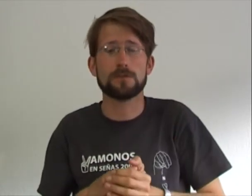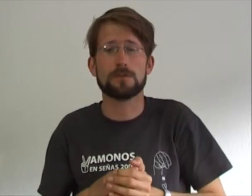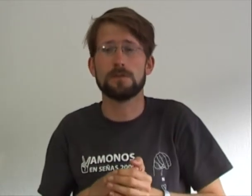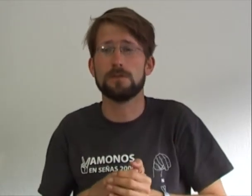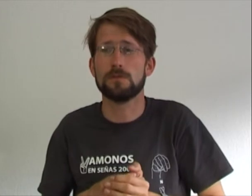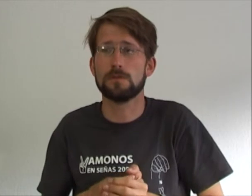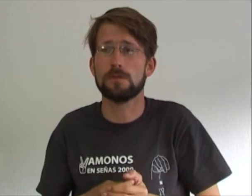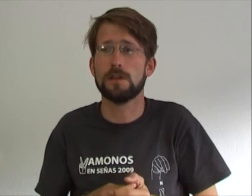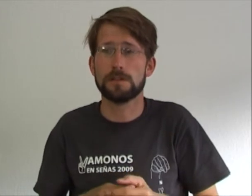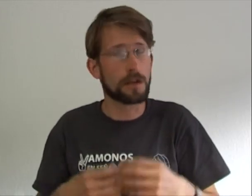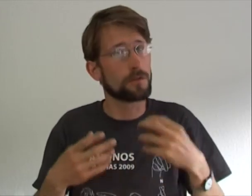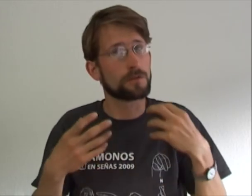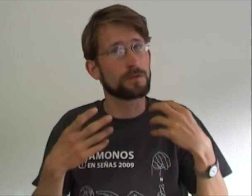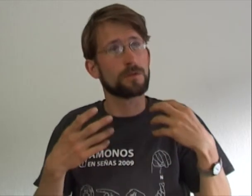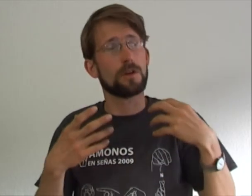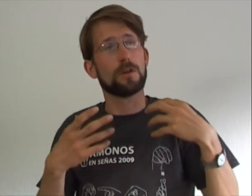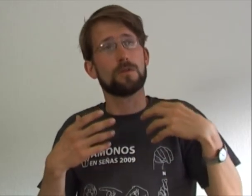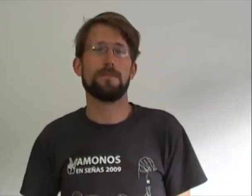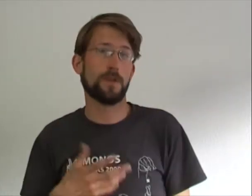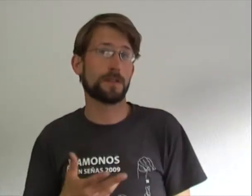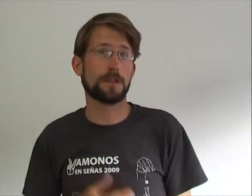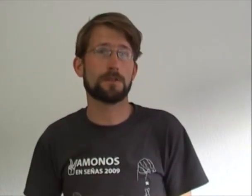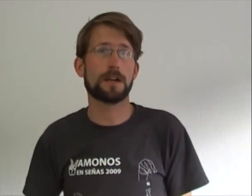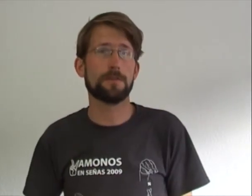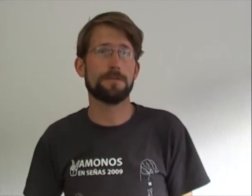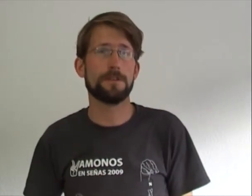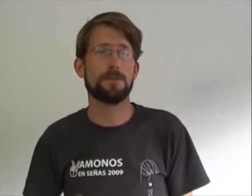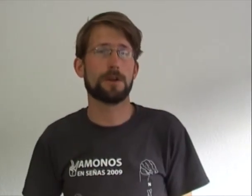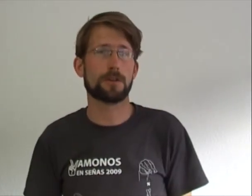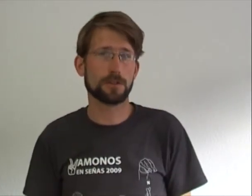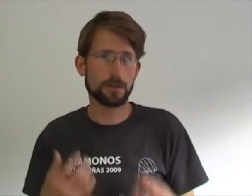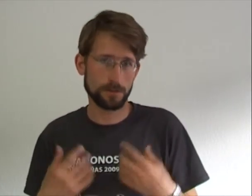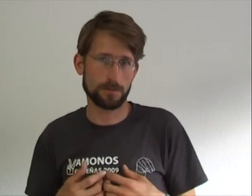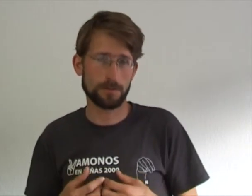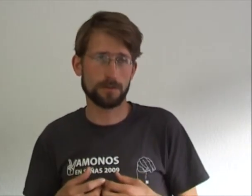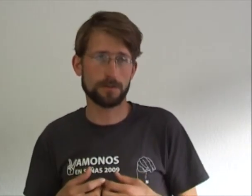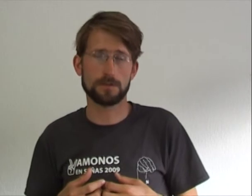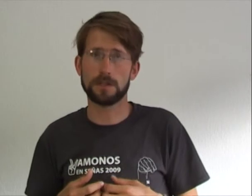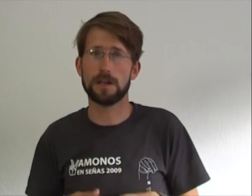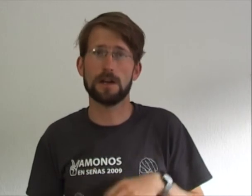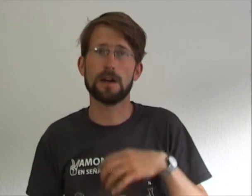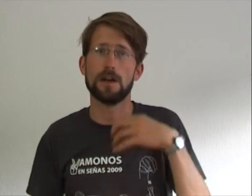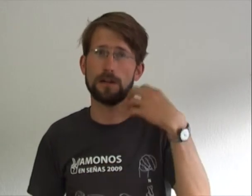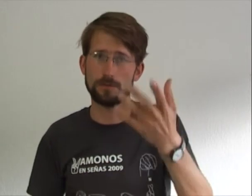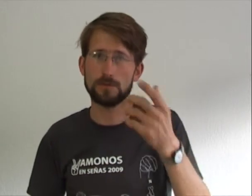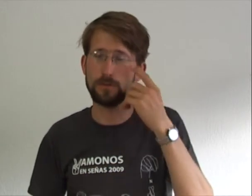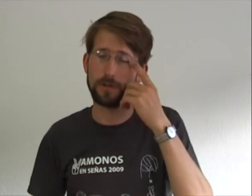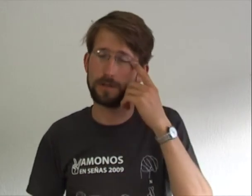va a ser un gran beneficio para nosotros conocer a sus culturas,